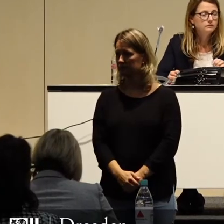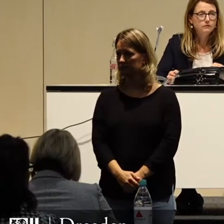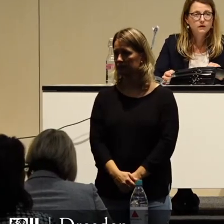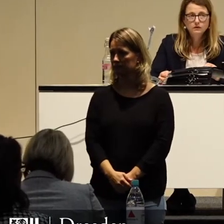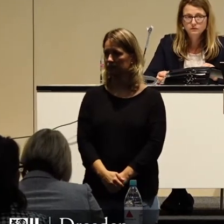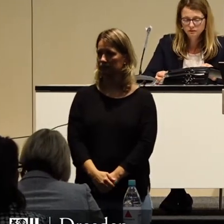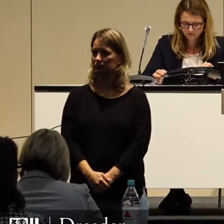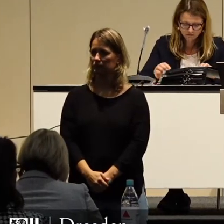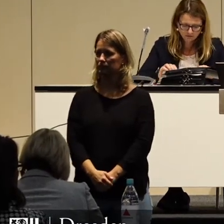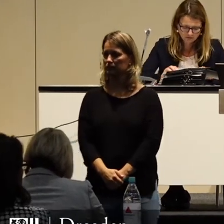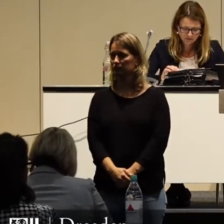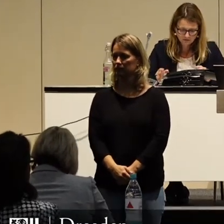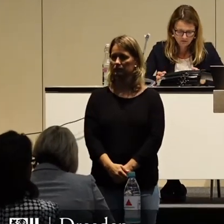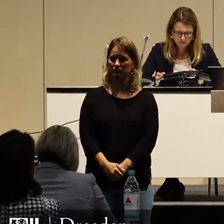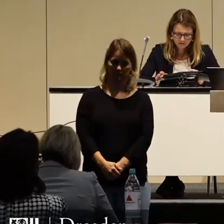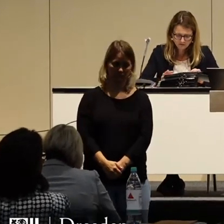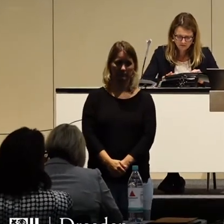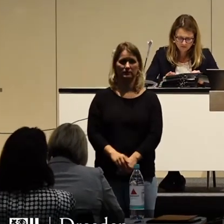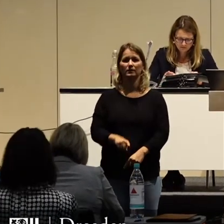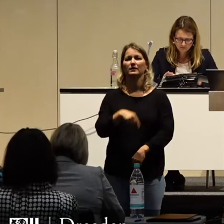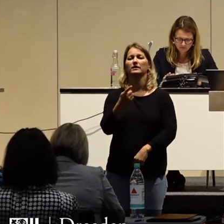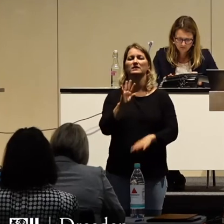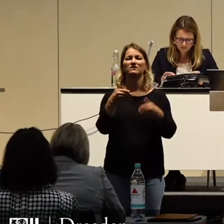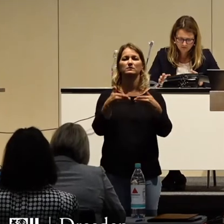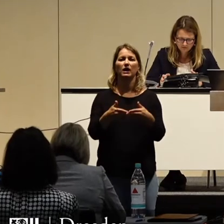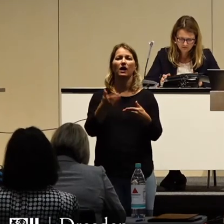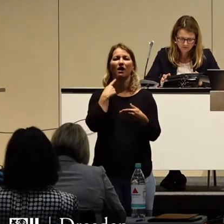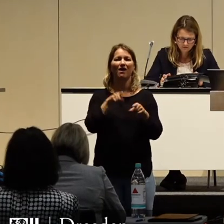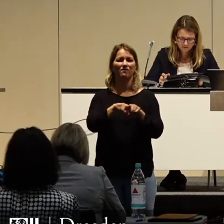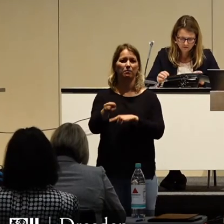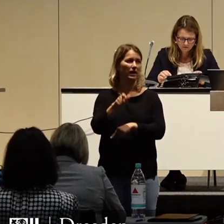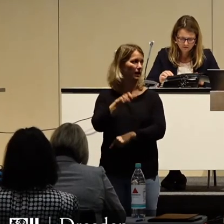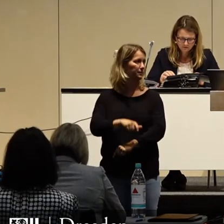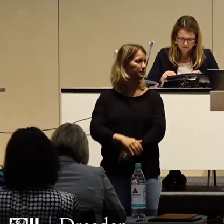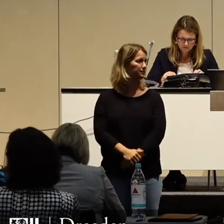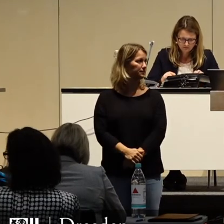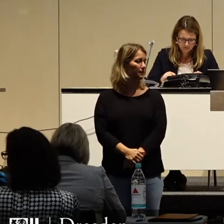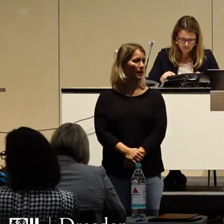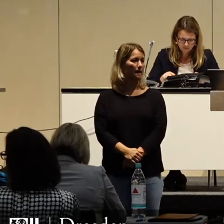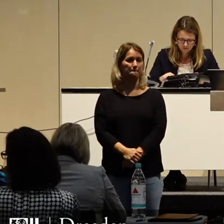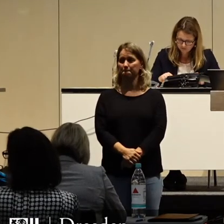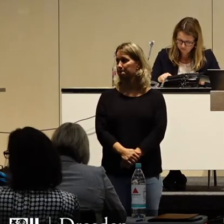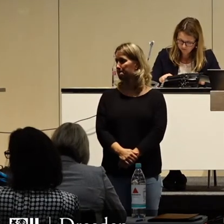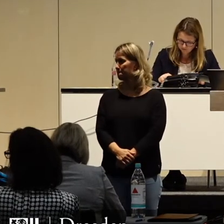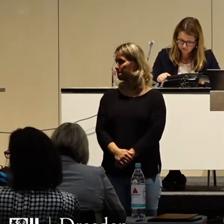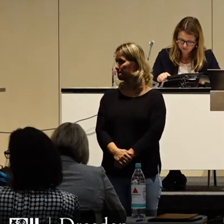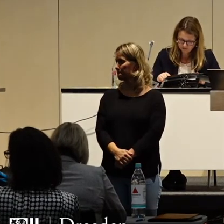Als nächste Fraktion die FDP-Fraktion, Herr Blöthner. Vielen Dank.